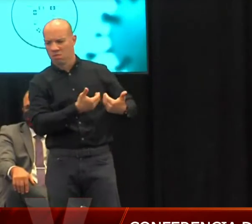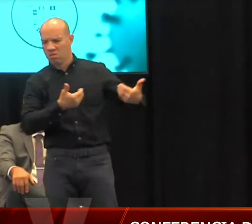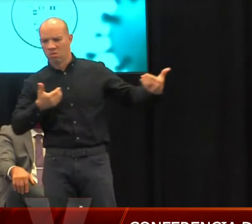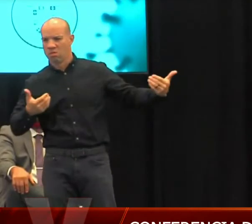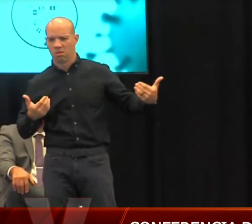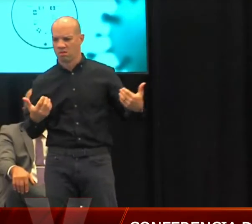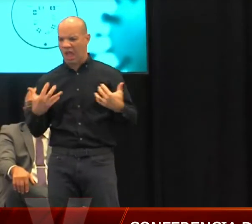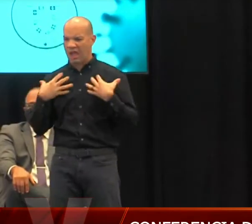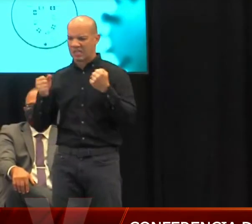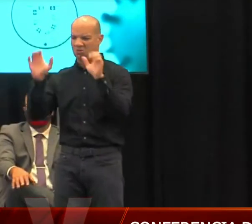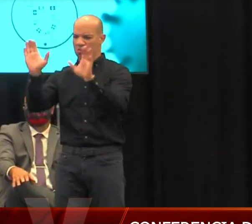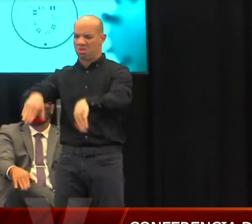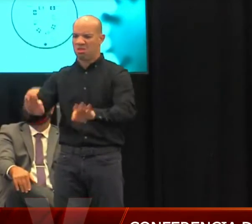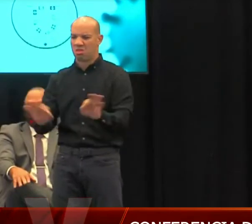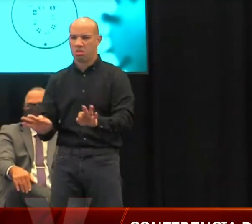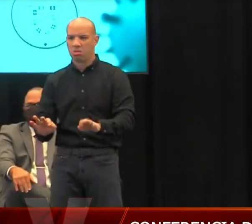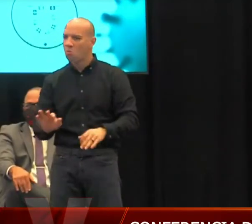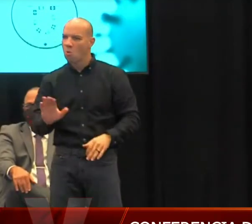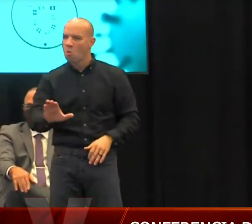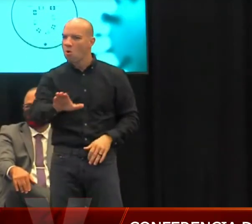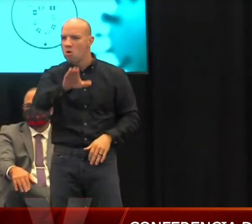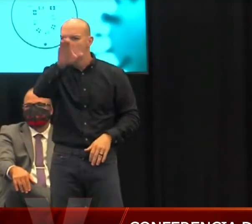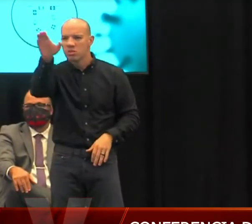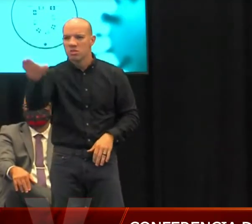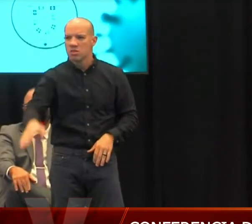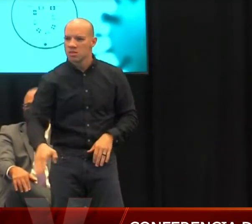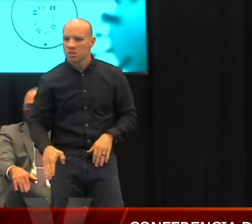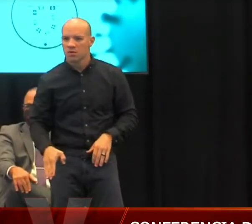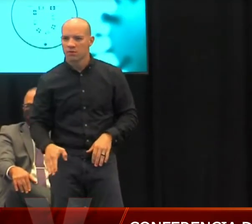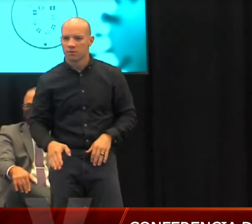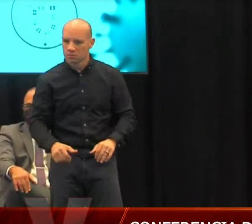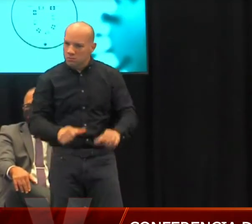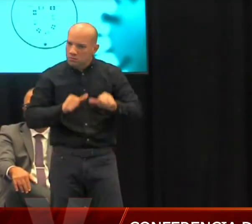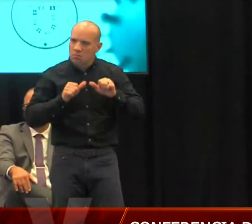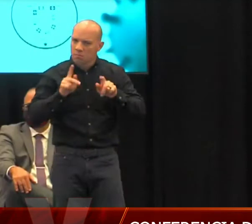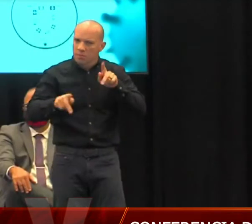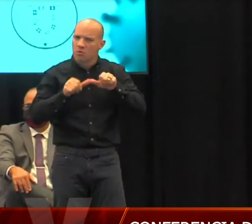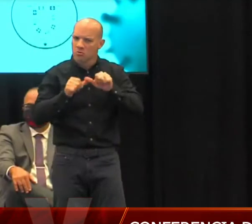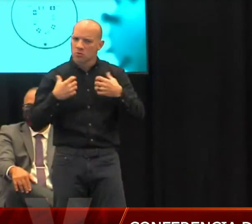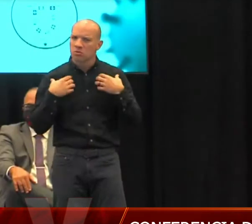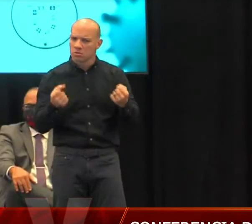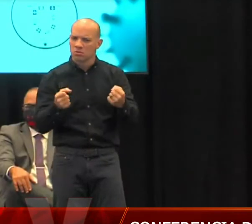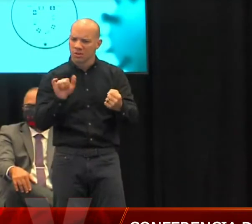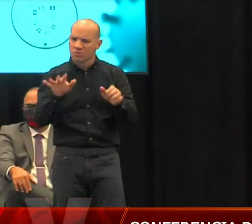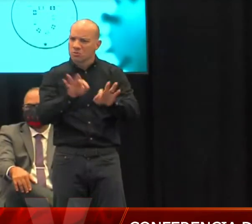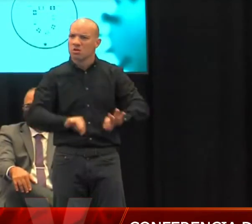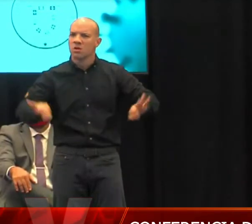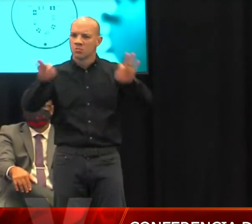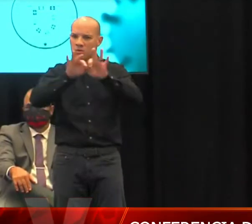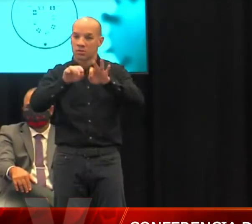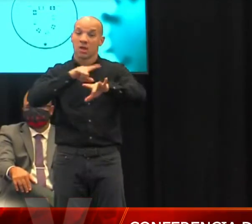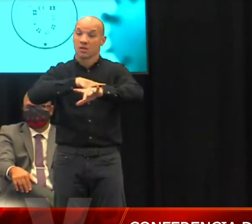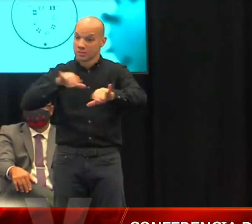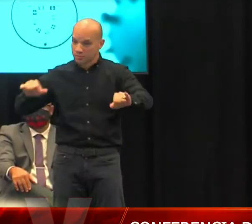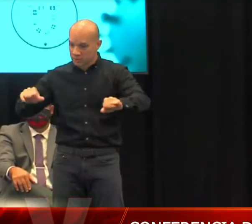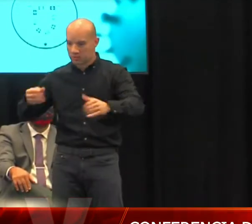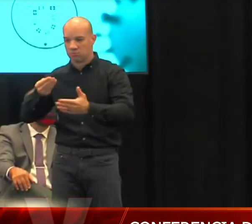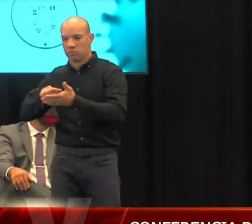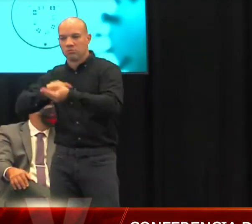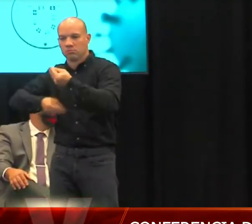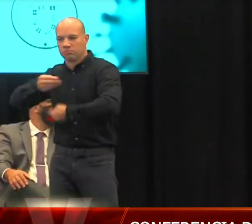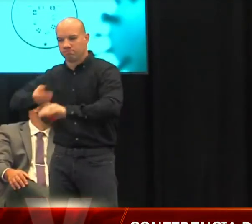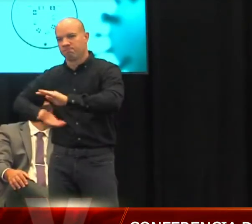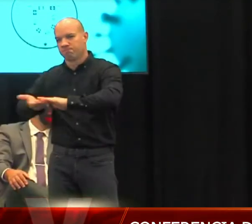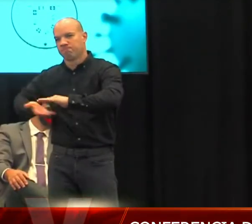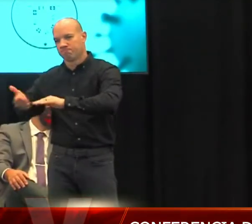valorar la salud y proteger la capacidad hospitalaria y mantener un balance económico. Así que le damos muchas gracias al